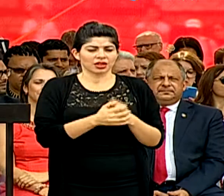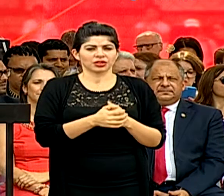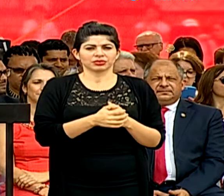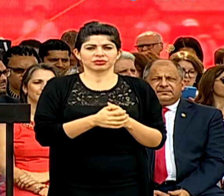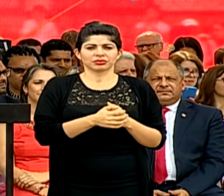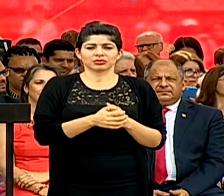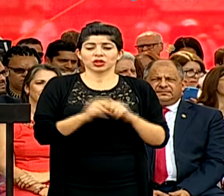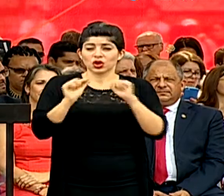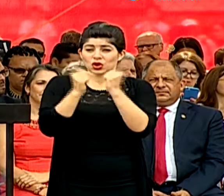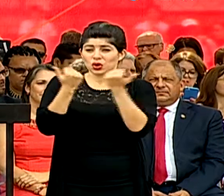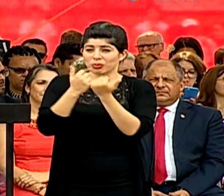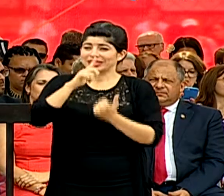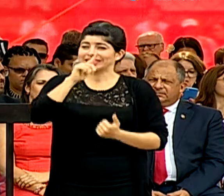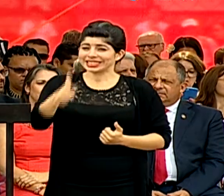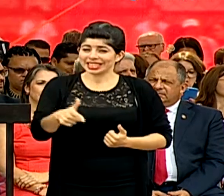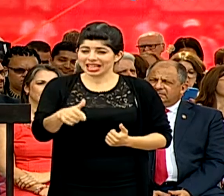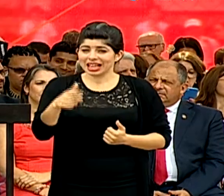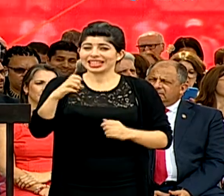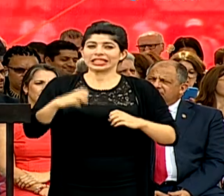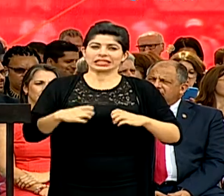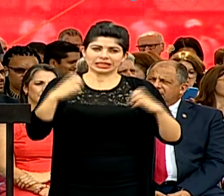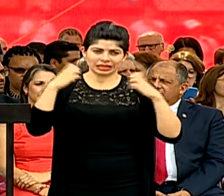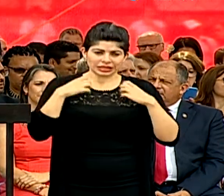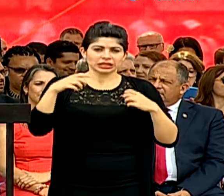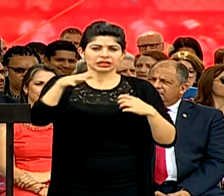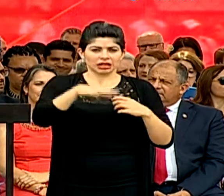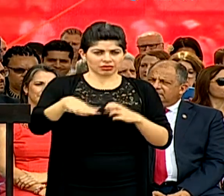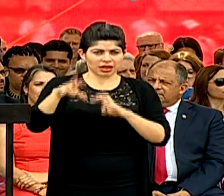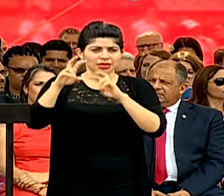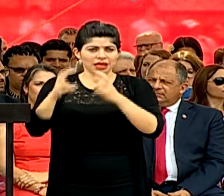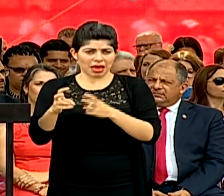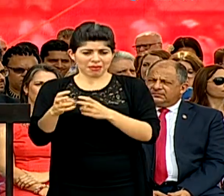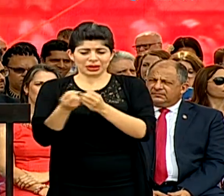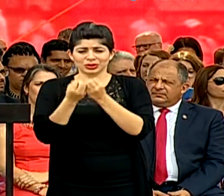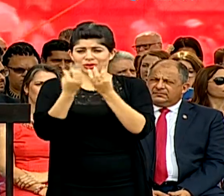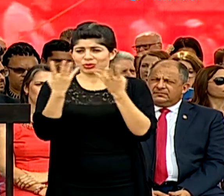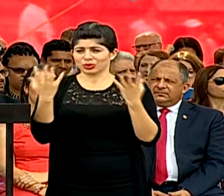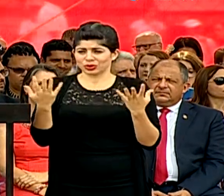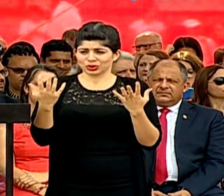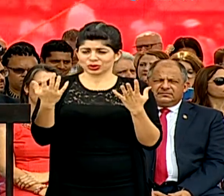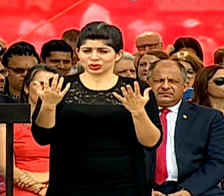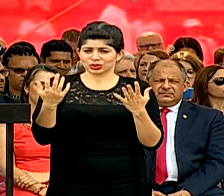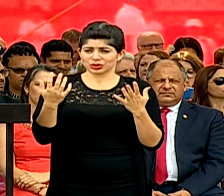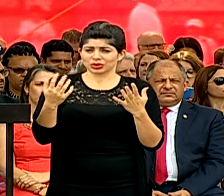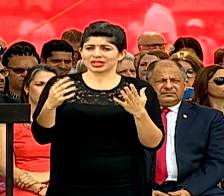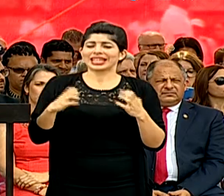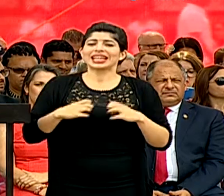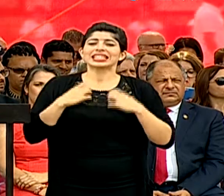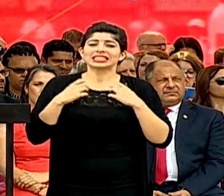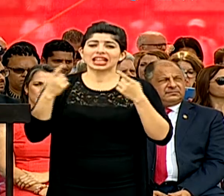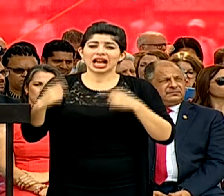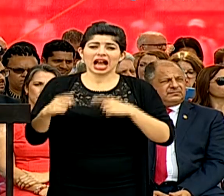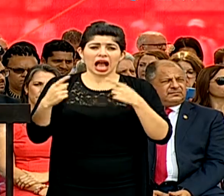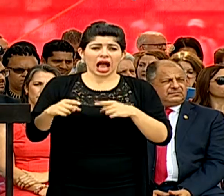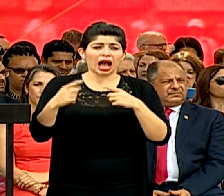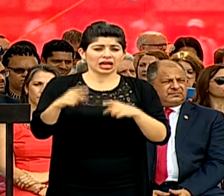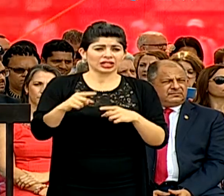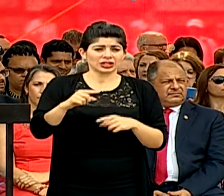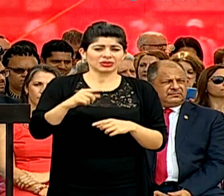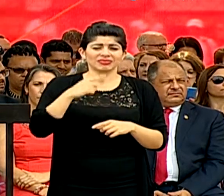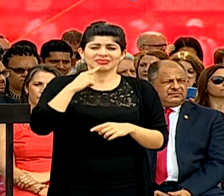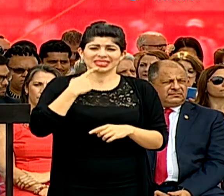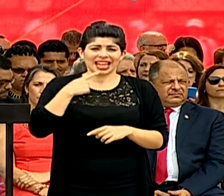Los grupos extremistas existen en este ámbito, son tantos, que existen casos que han sido